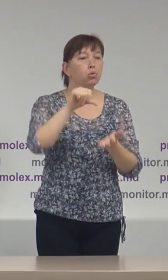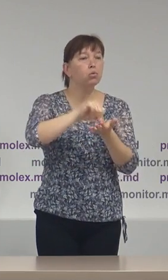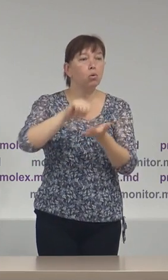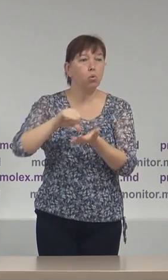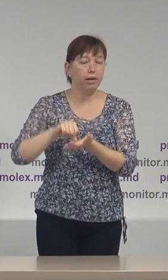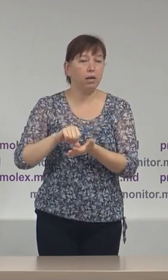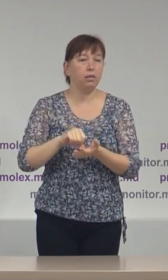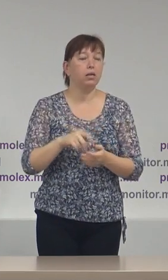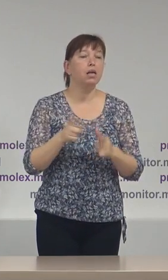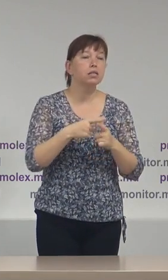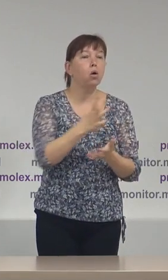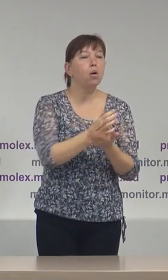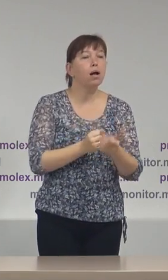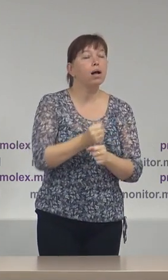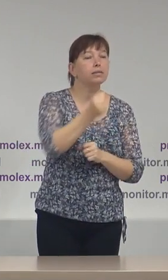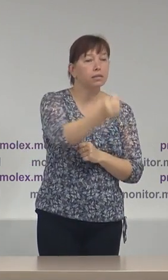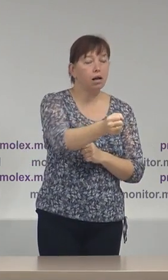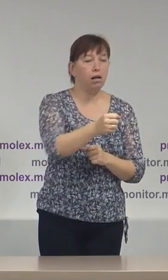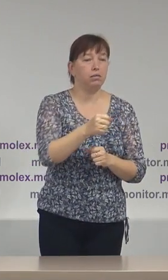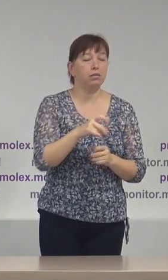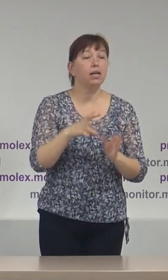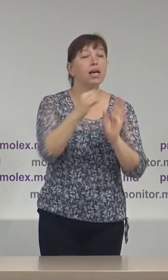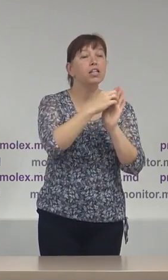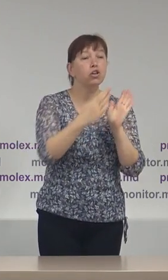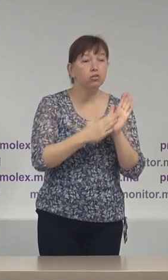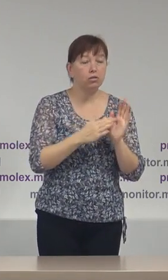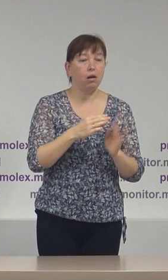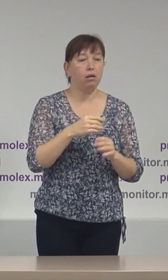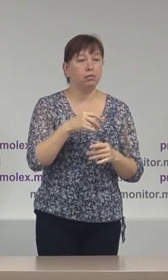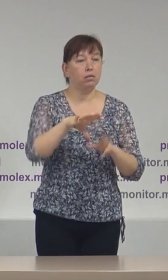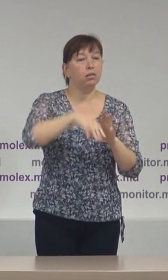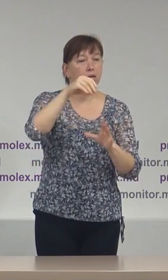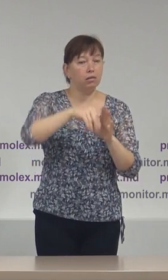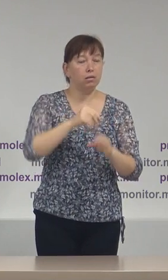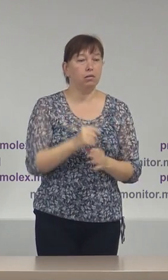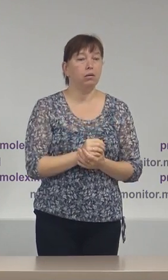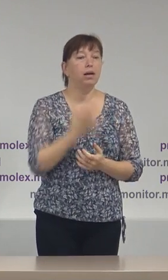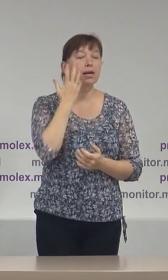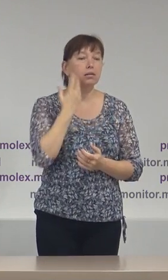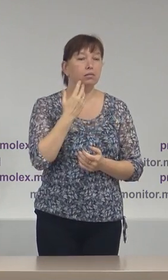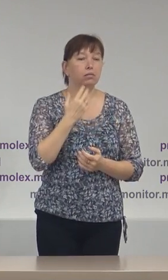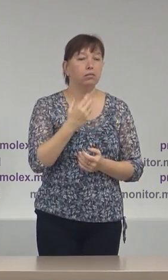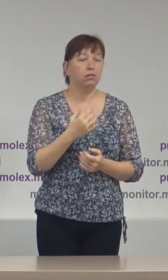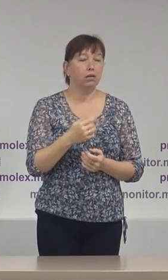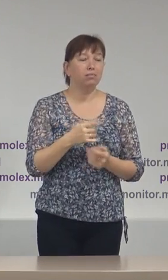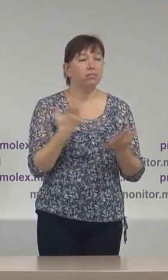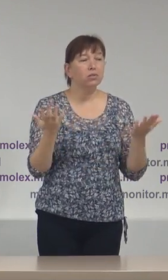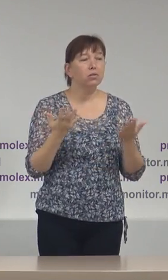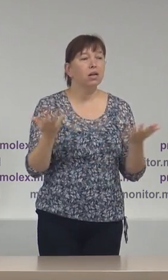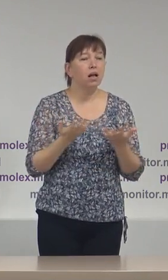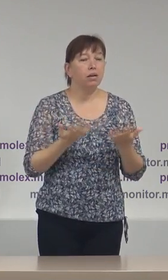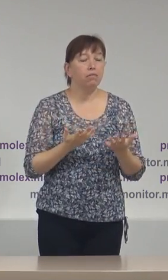sau candidații înregistrați în cursă electorală, atunci când, prin anumite